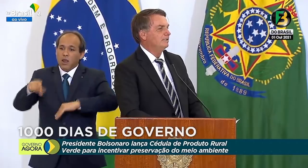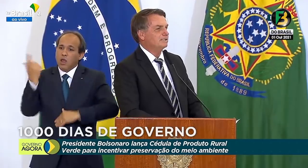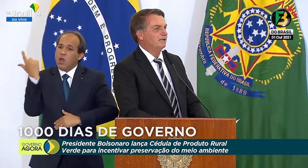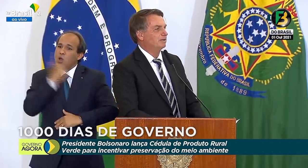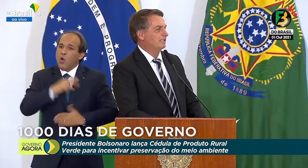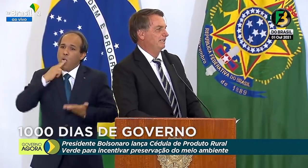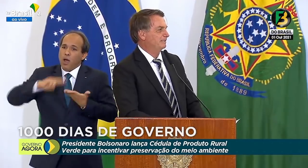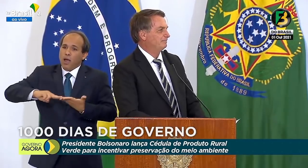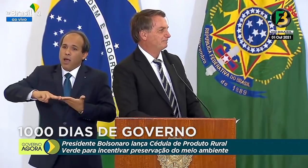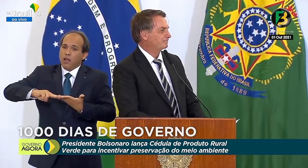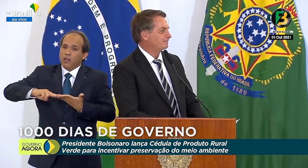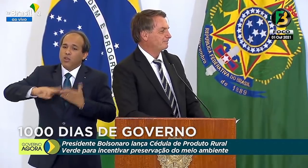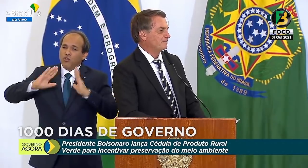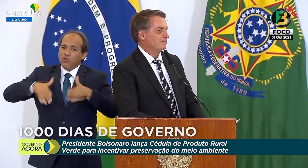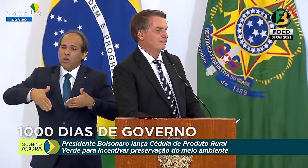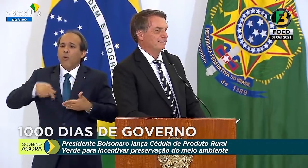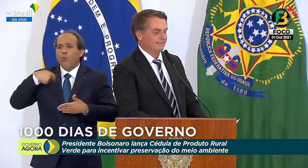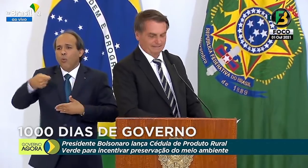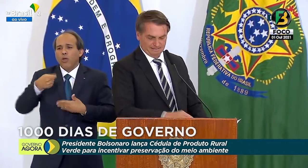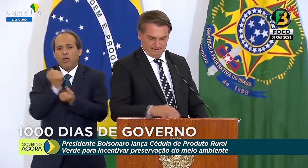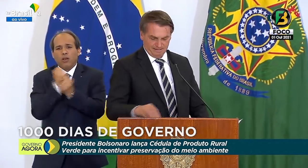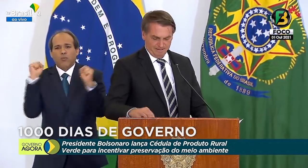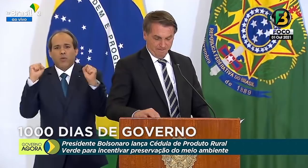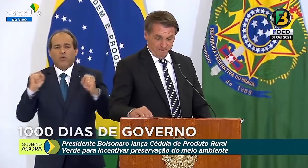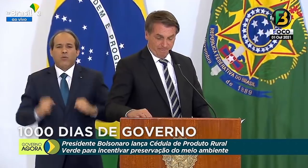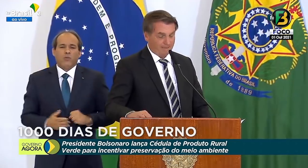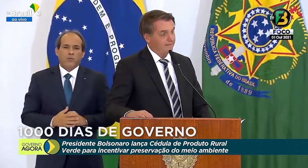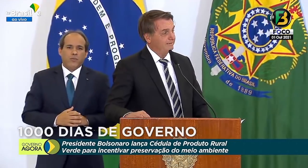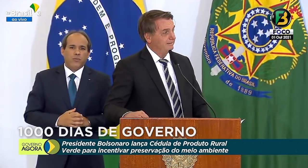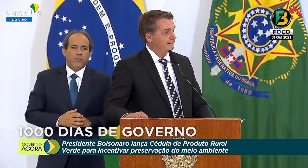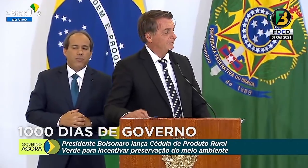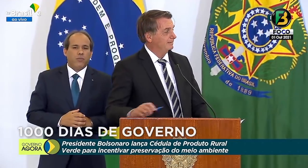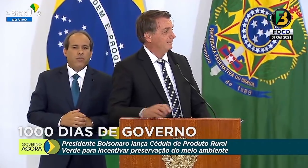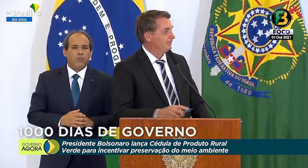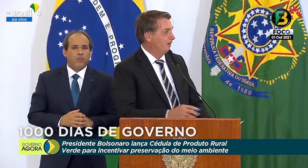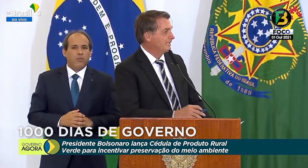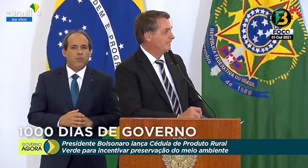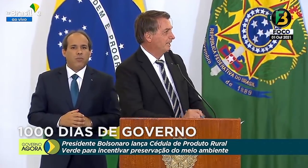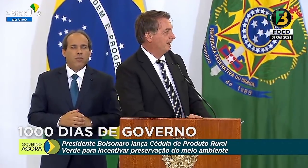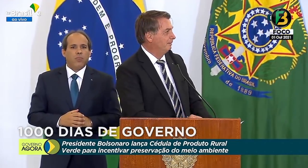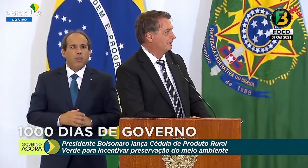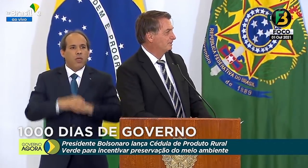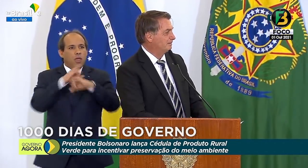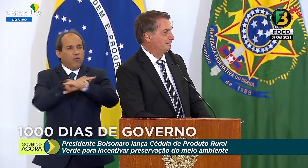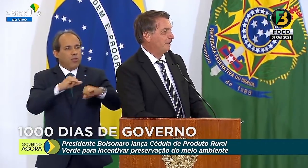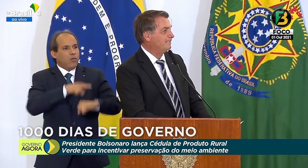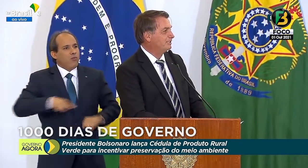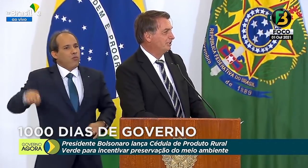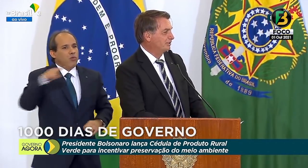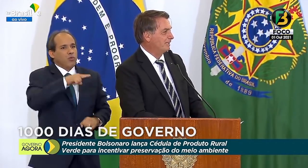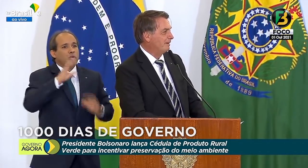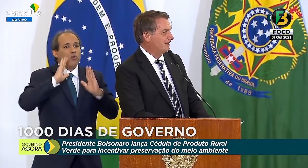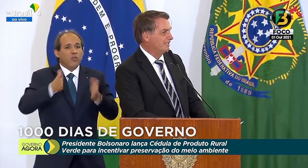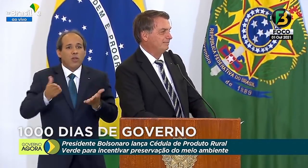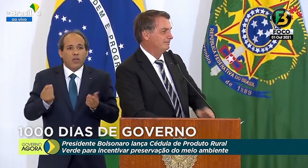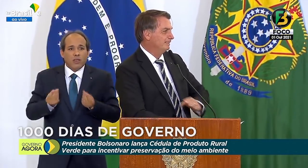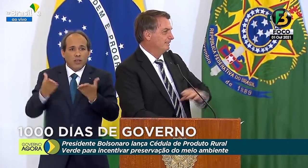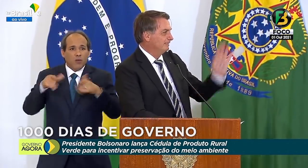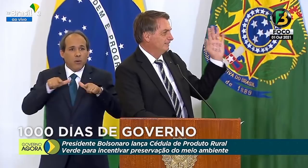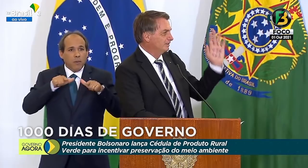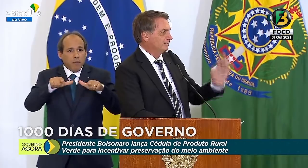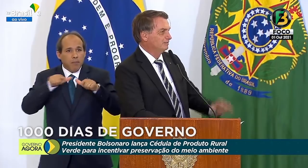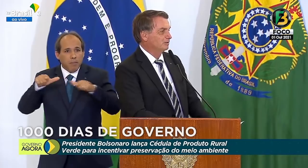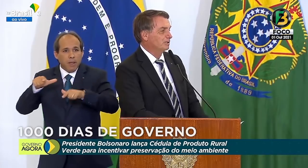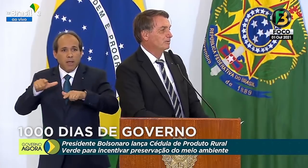E dizer a vocês, nós entregamos mais títulos na Bahia